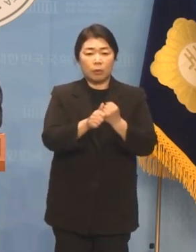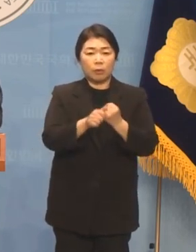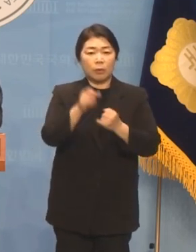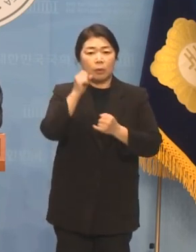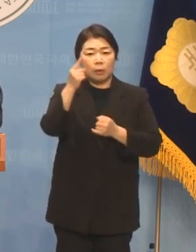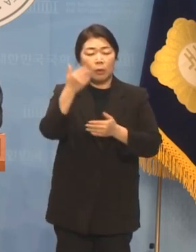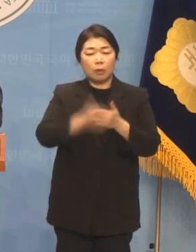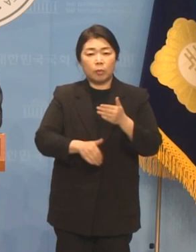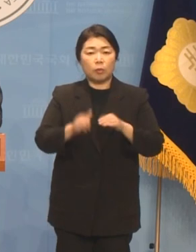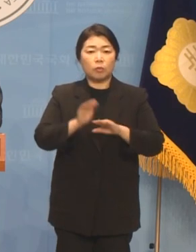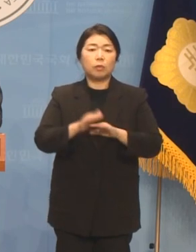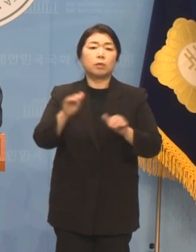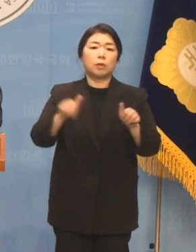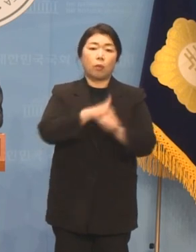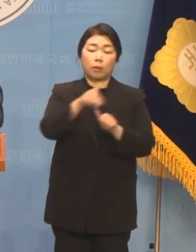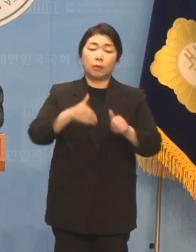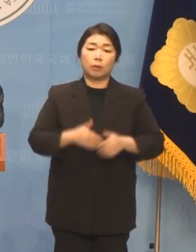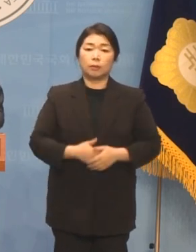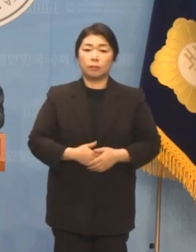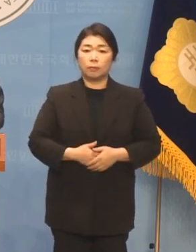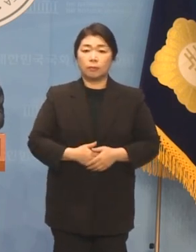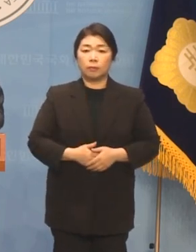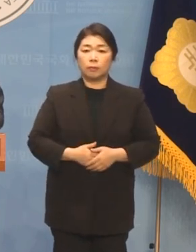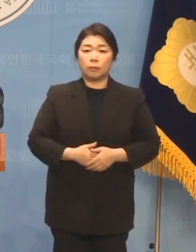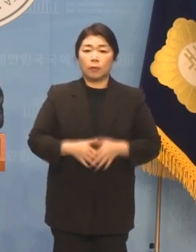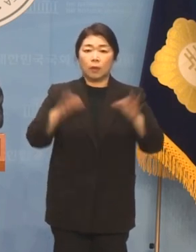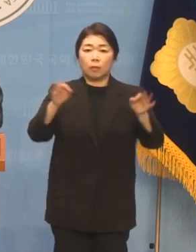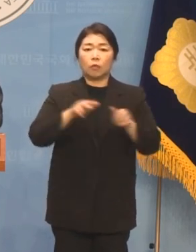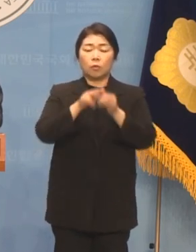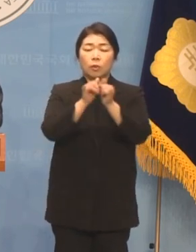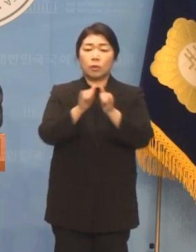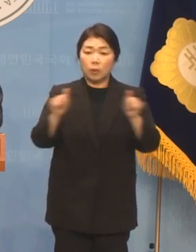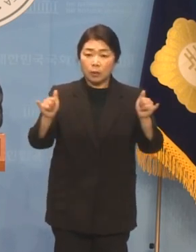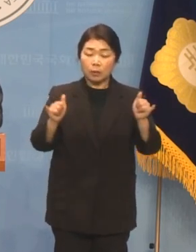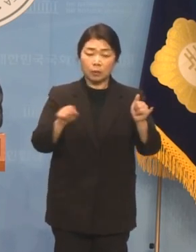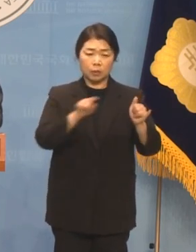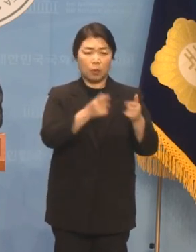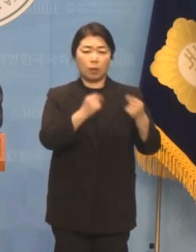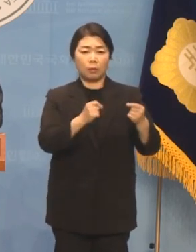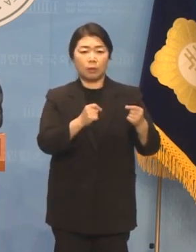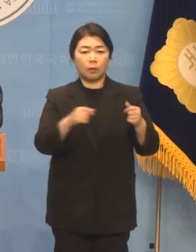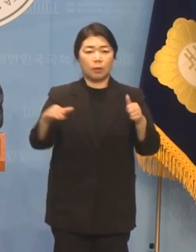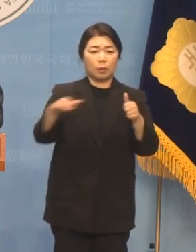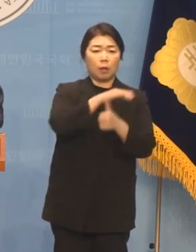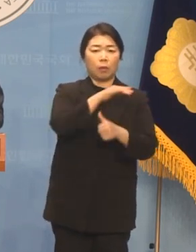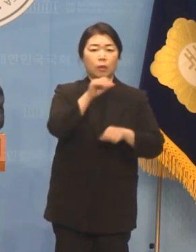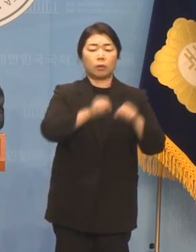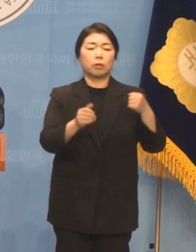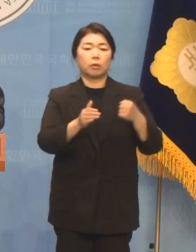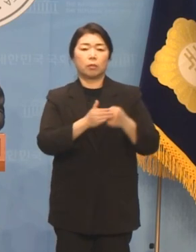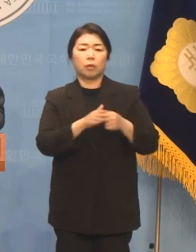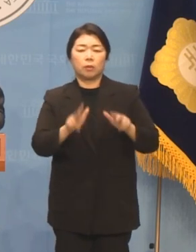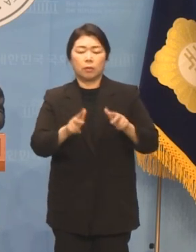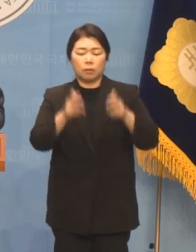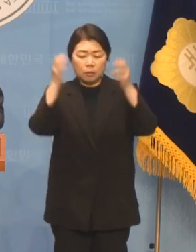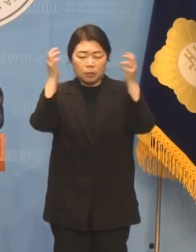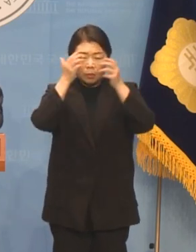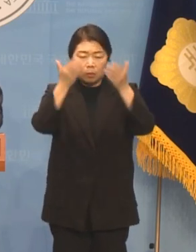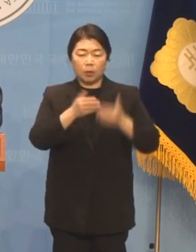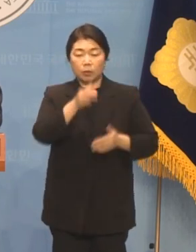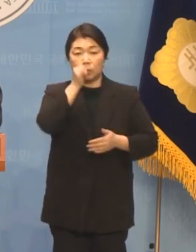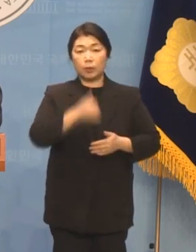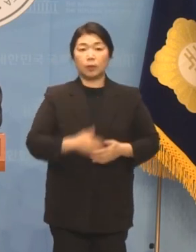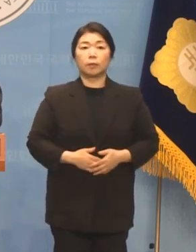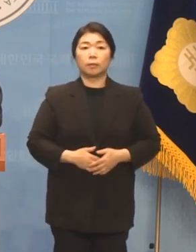한 달 정도 남겨둔 상태로 김원희 예비후보의 이 같은 가해 행위로 엄청난 고통을 겪고